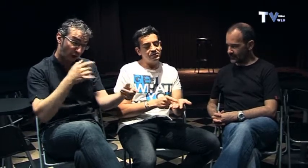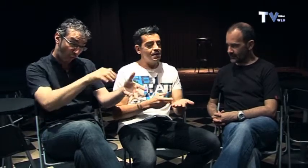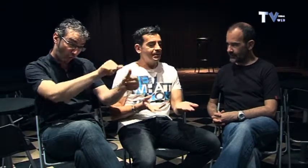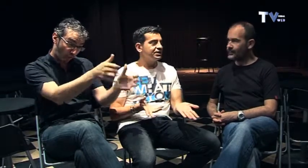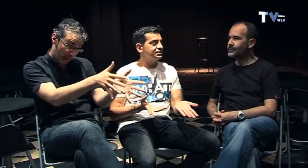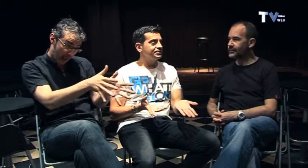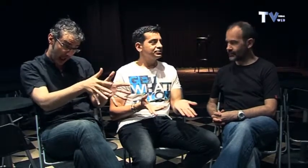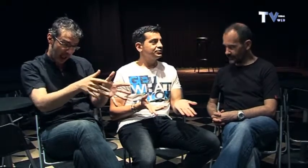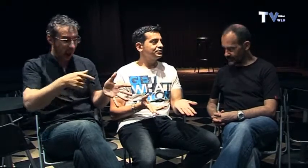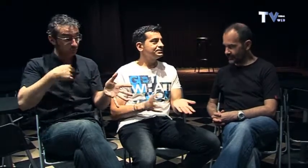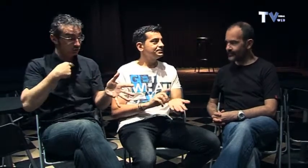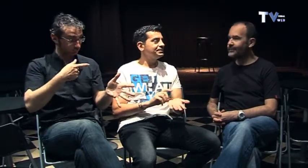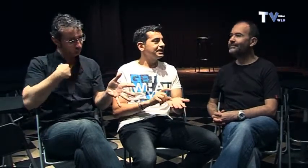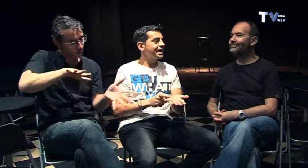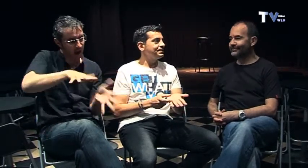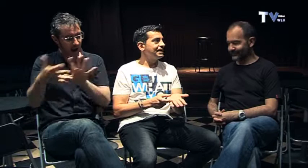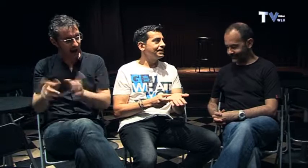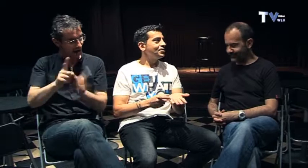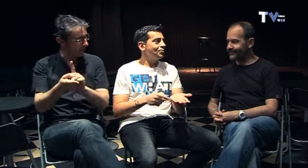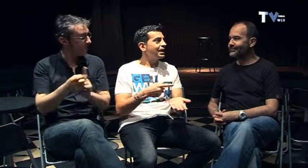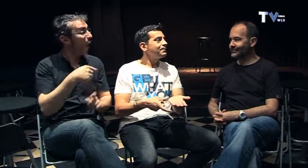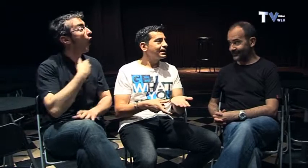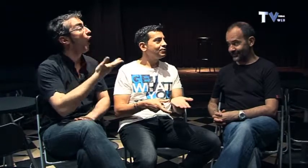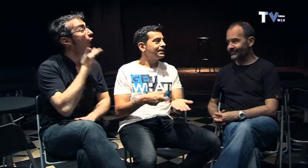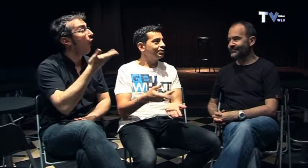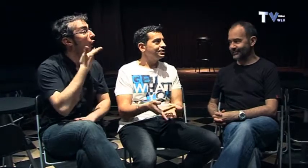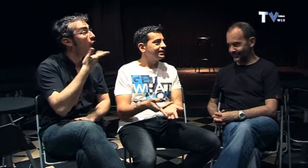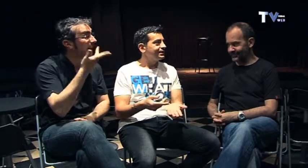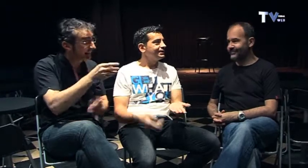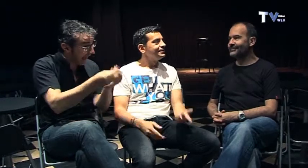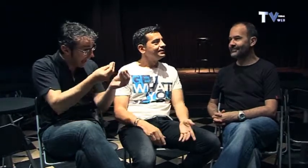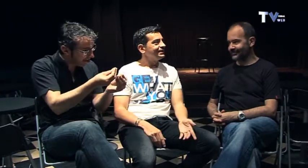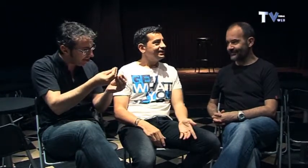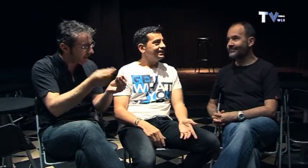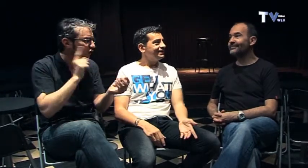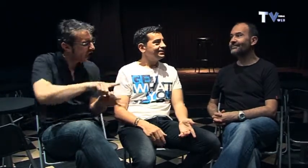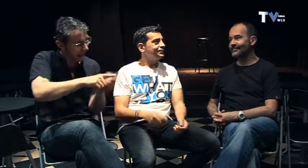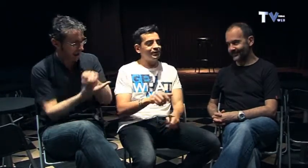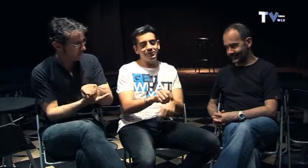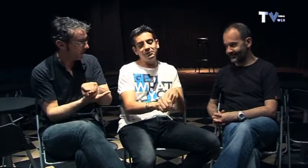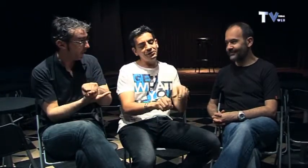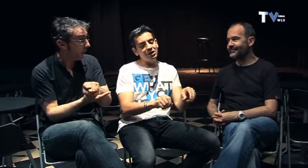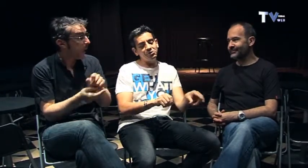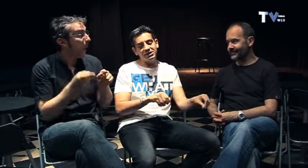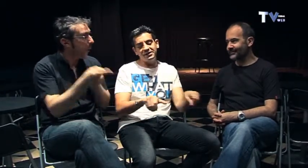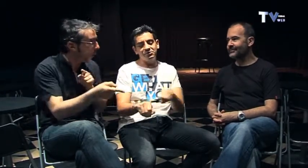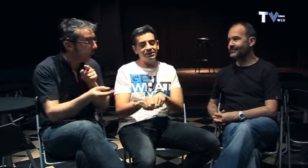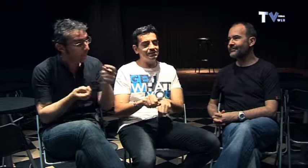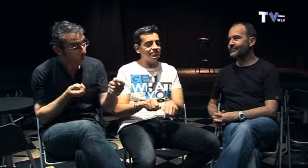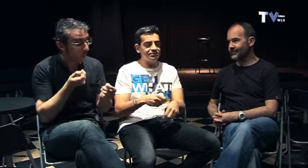para las personas sordas tiene que cambiar voy a cambiarlo para que lo entiendan y fue de una cosa y de otra pues